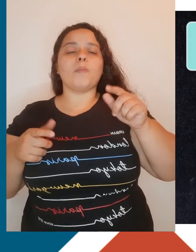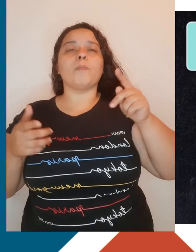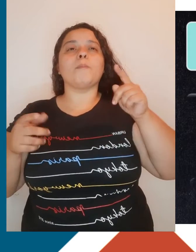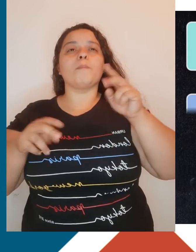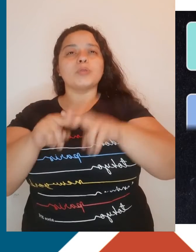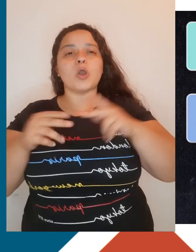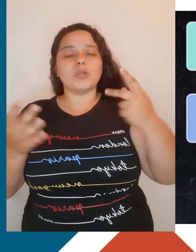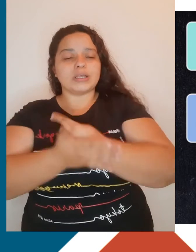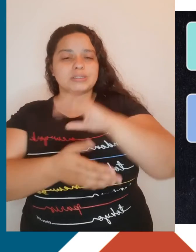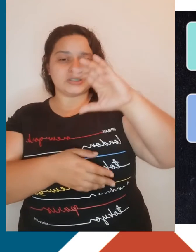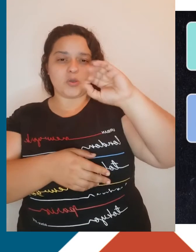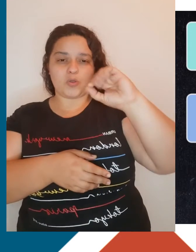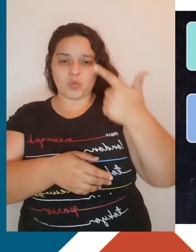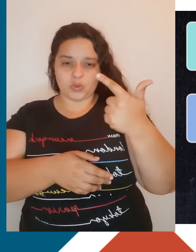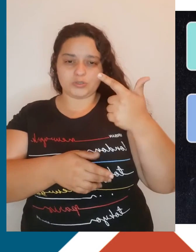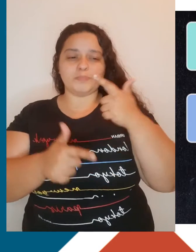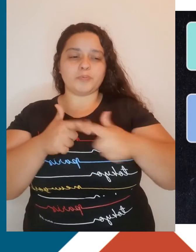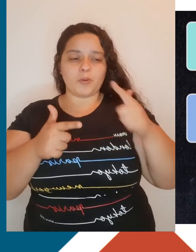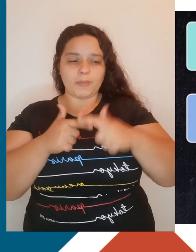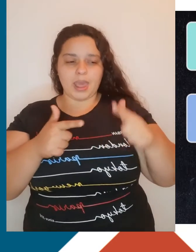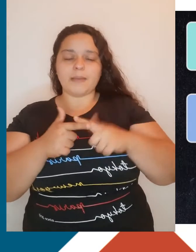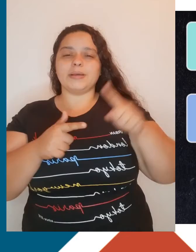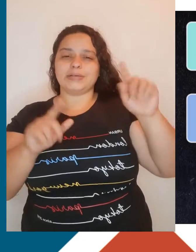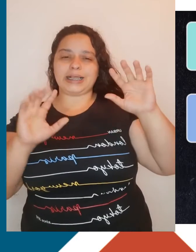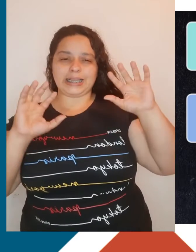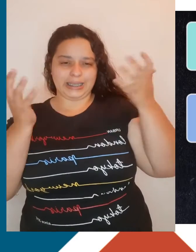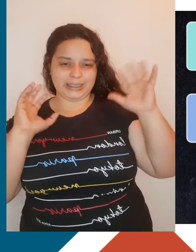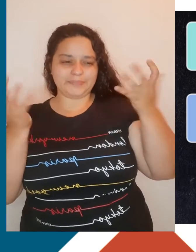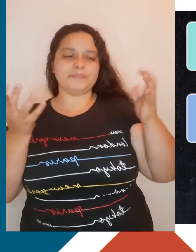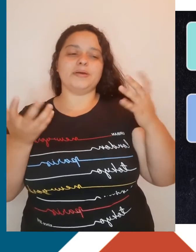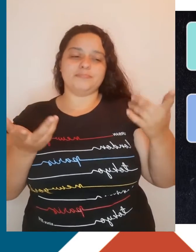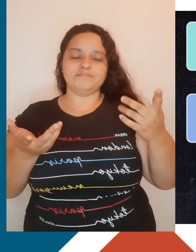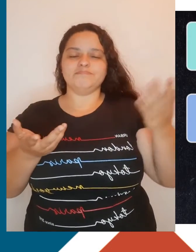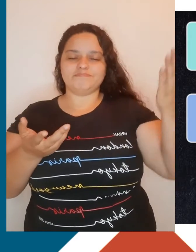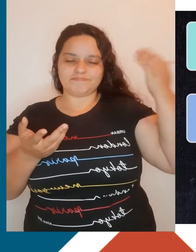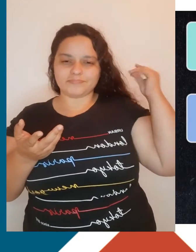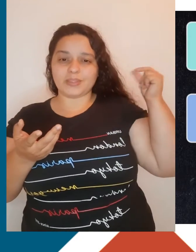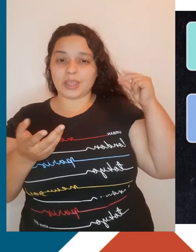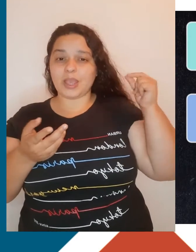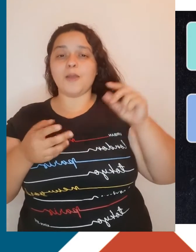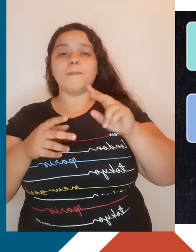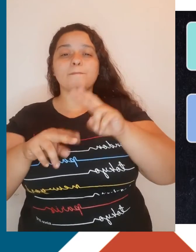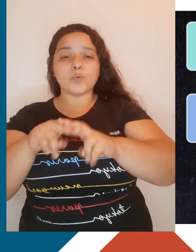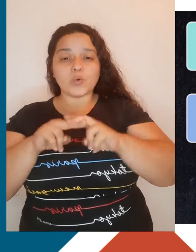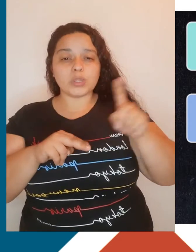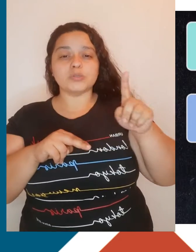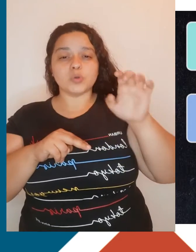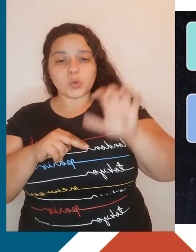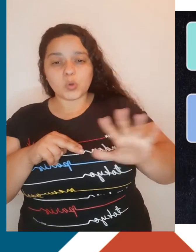trouxe ao atual estado de crise climática. É por isso que o continente europeu pretende eliminar toda a sua